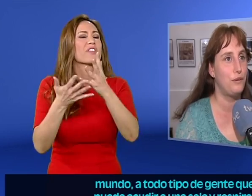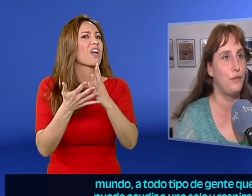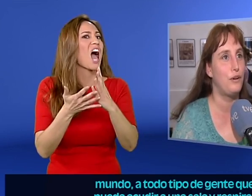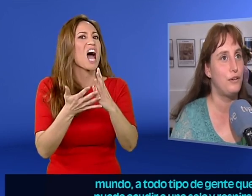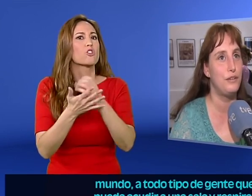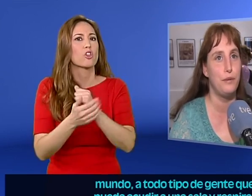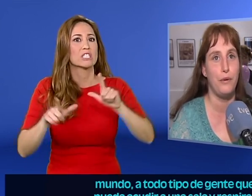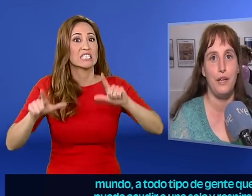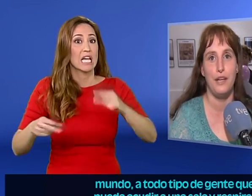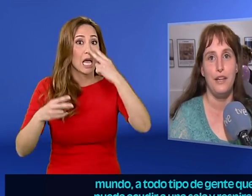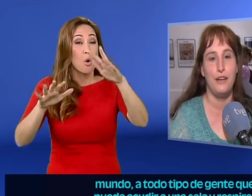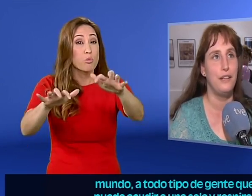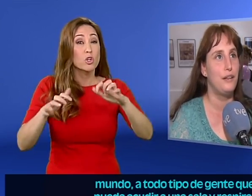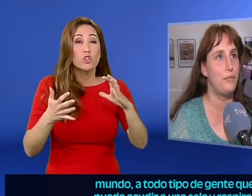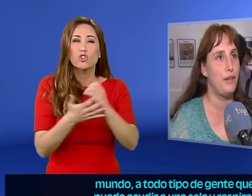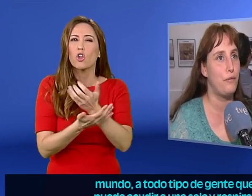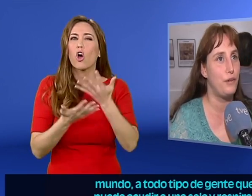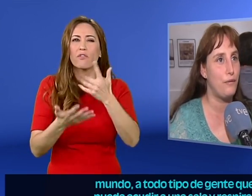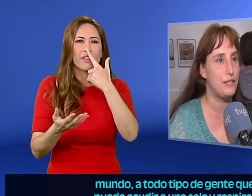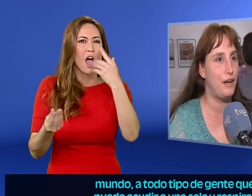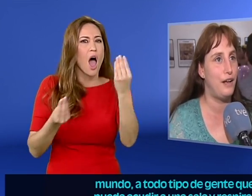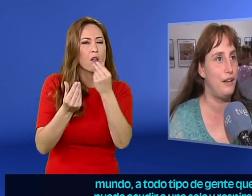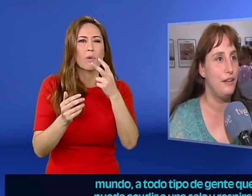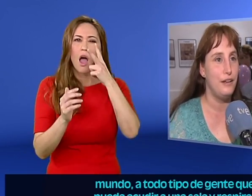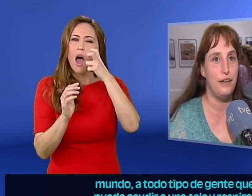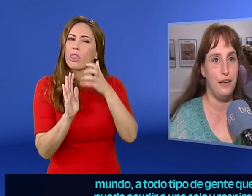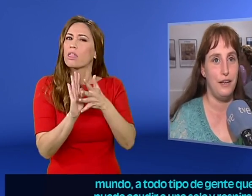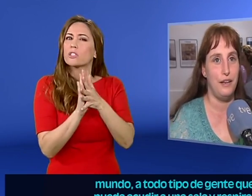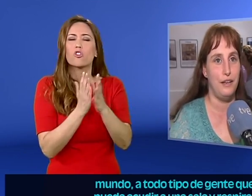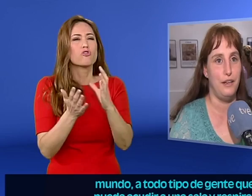mundo, a todo tipo de gente que pueda acudir a una sala,